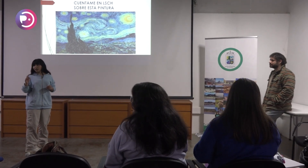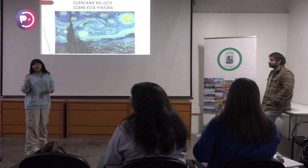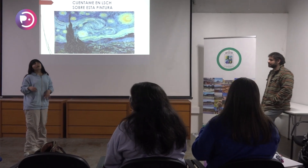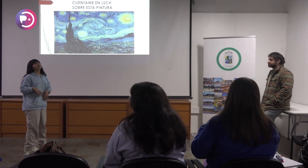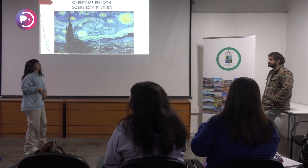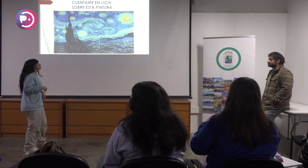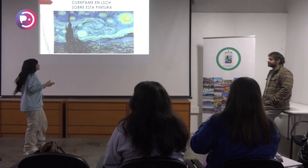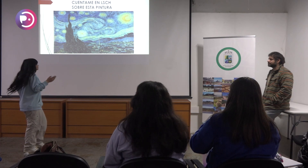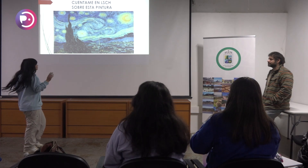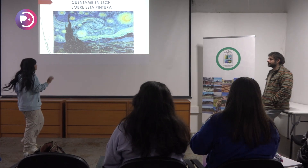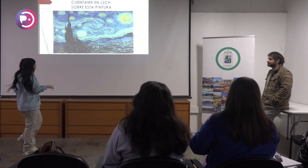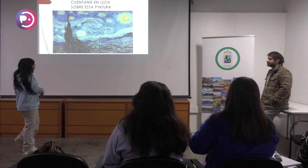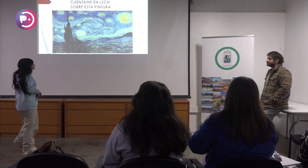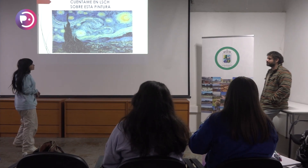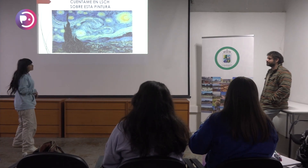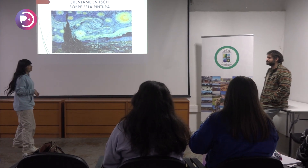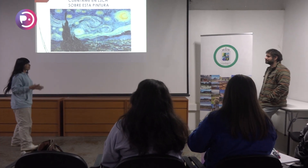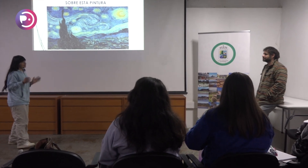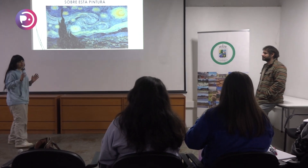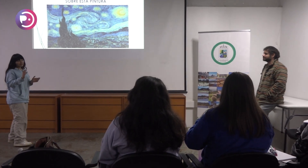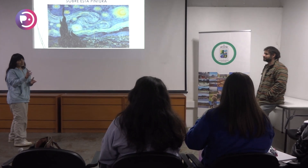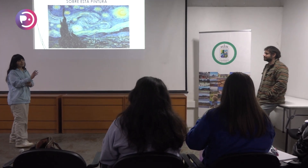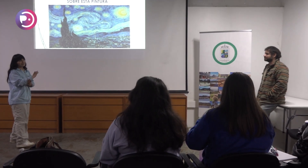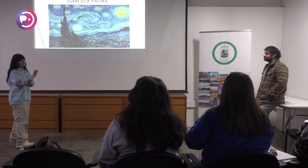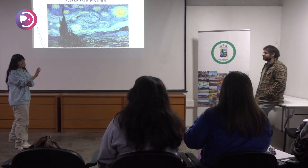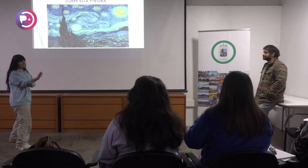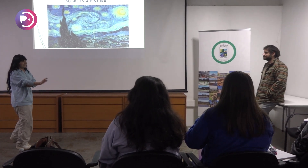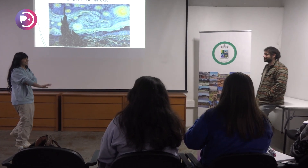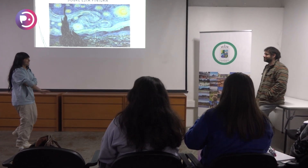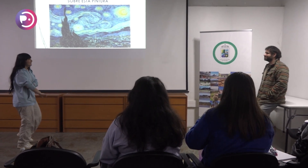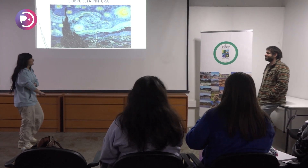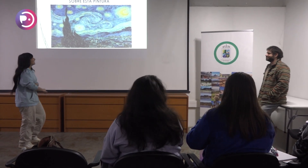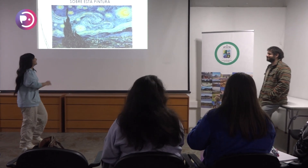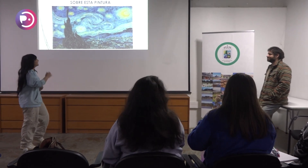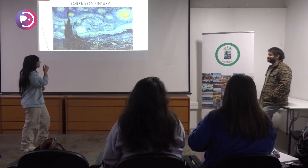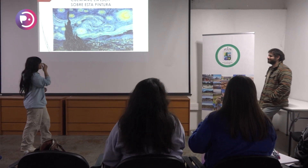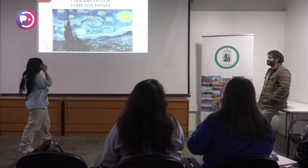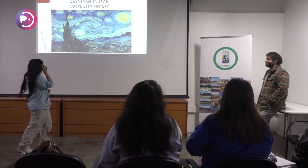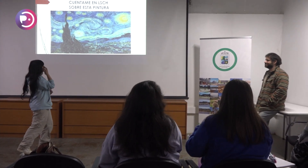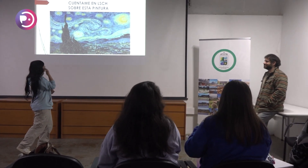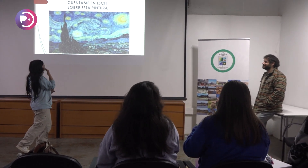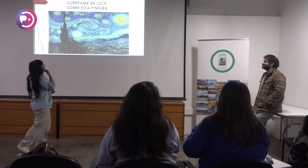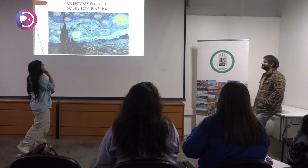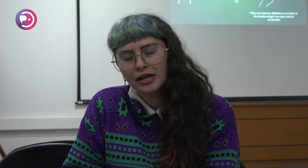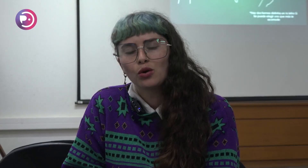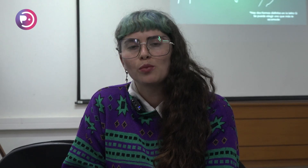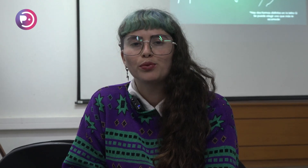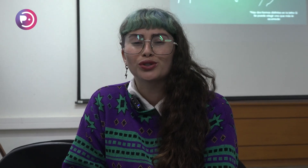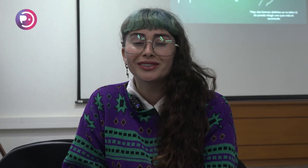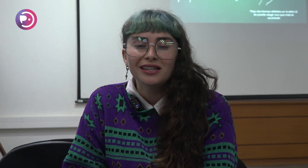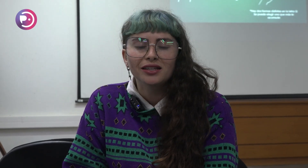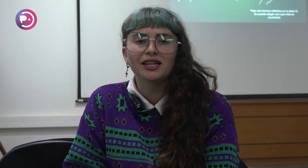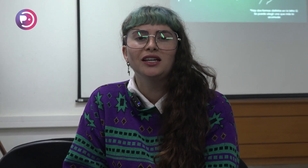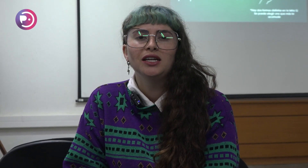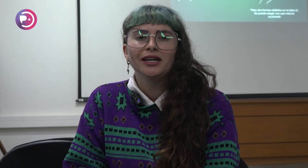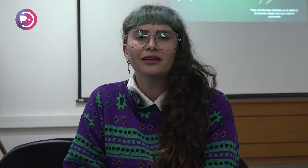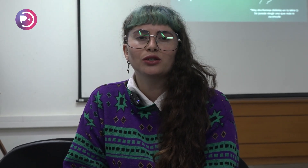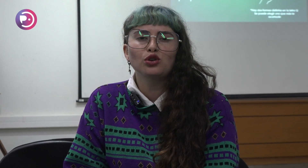hoy es hace cinco años. sea, muchas personas en Pichilemú se acercan al taller y avanzan. Y lo importante es que son